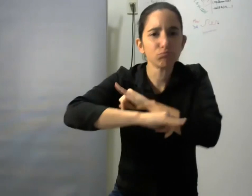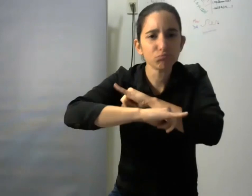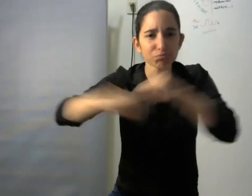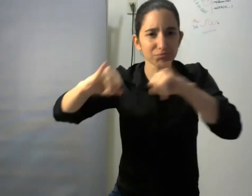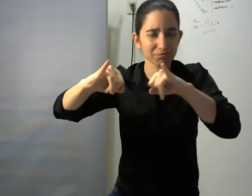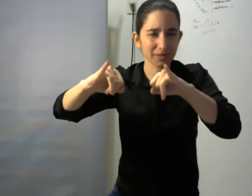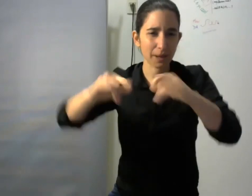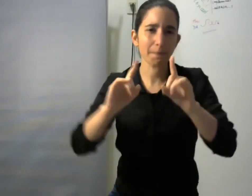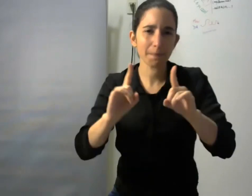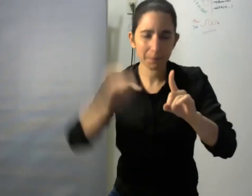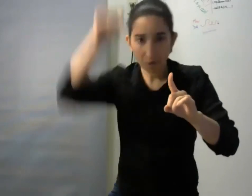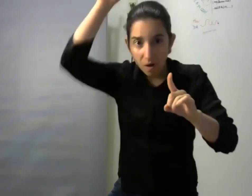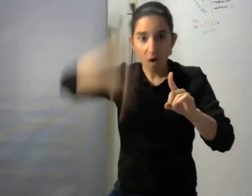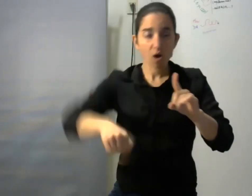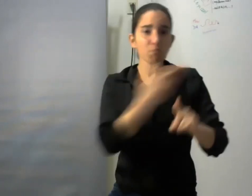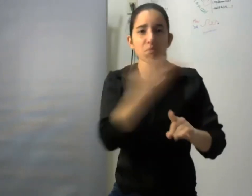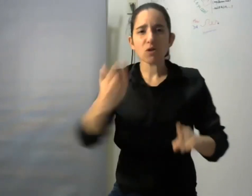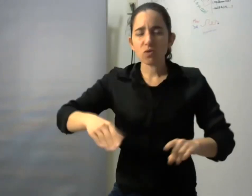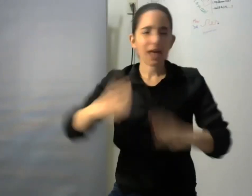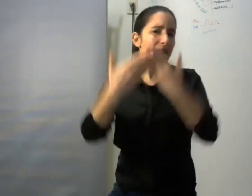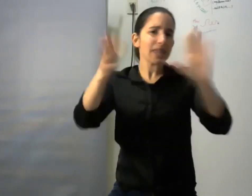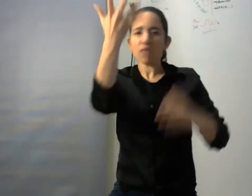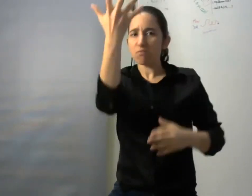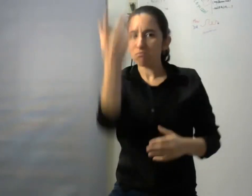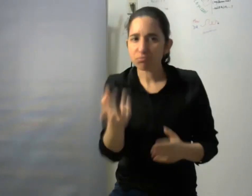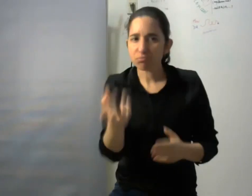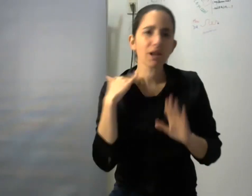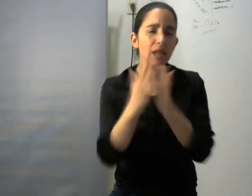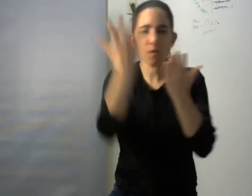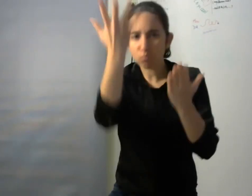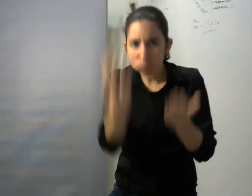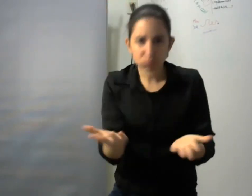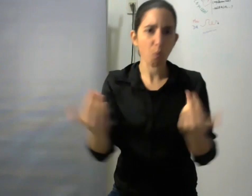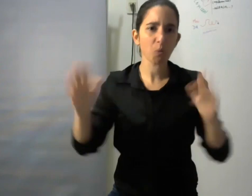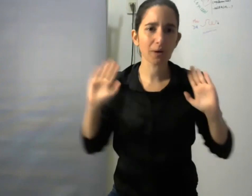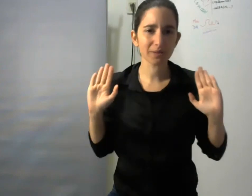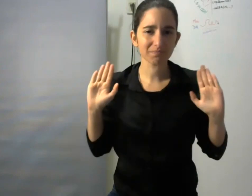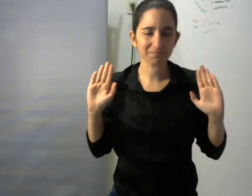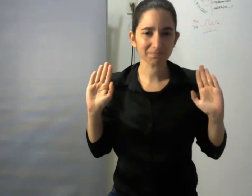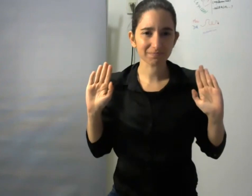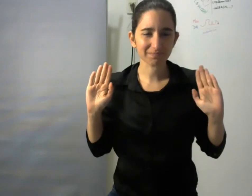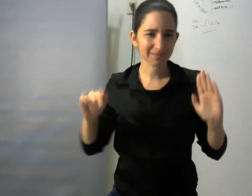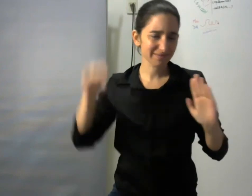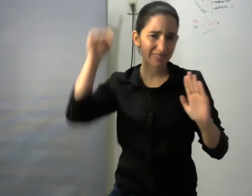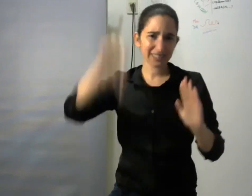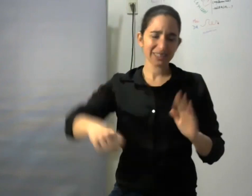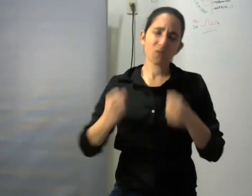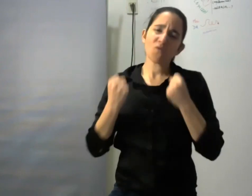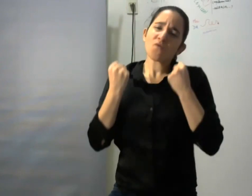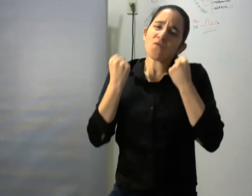Digital de todo el mundo que está en leerlo y es ha sido un esfuerzo importante y por